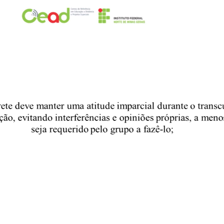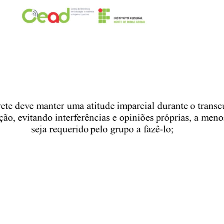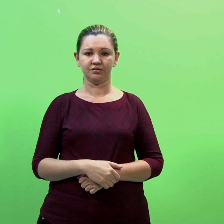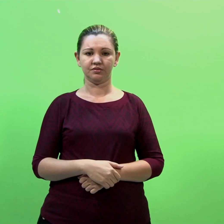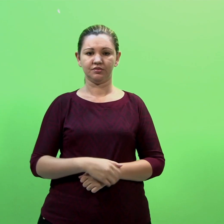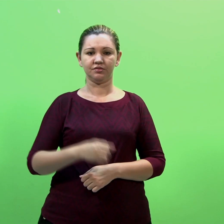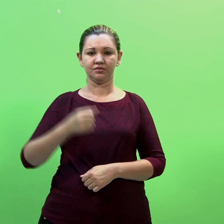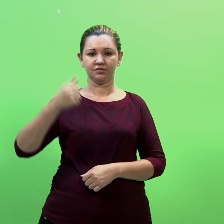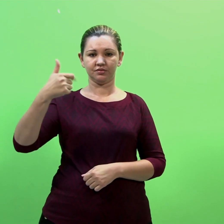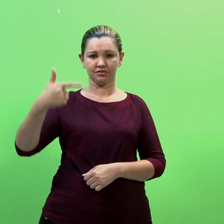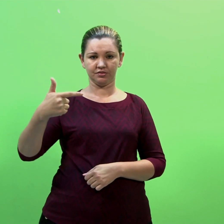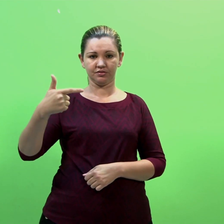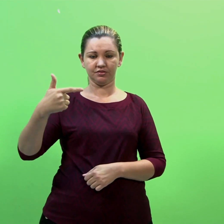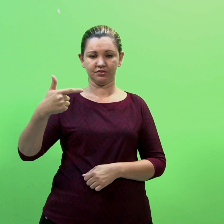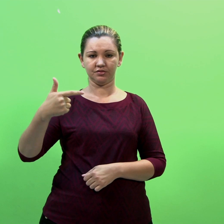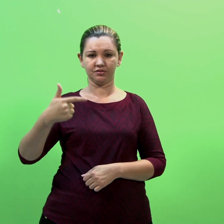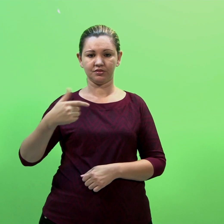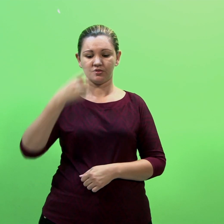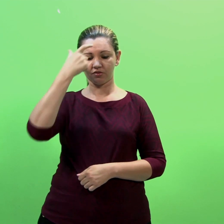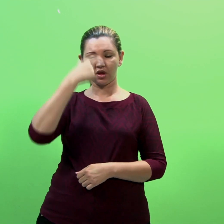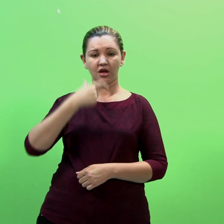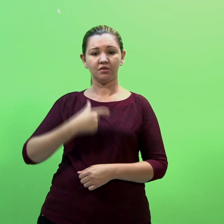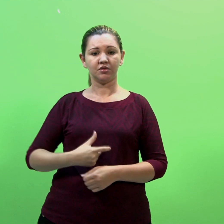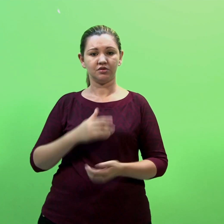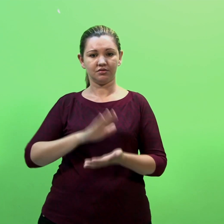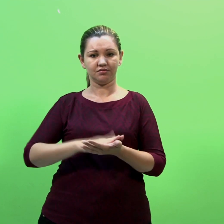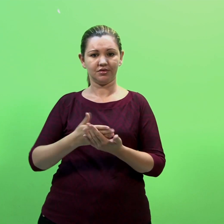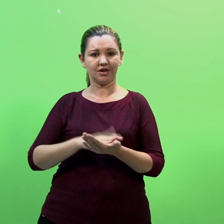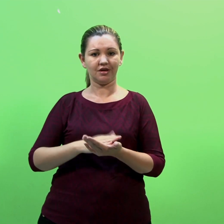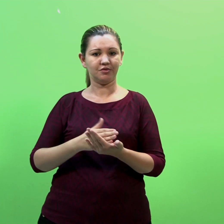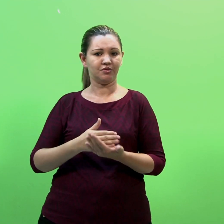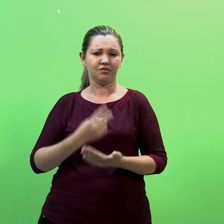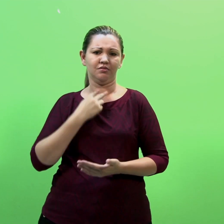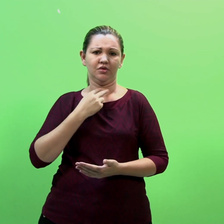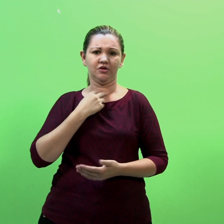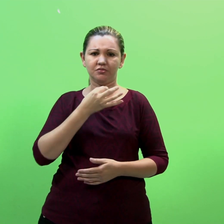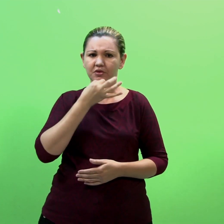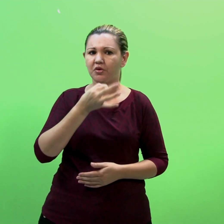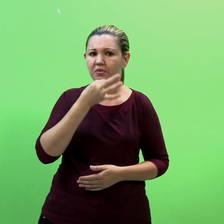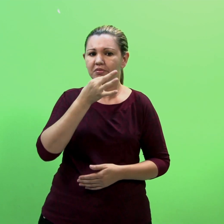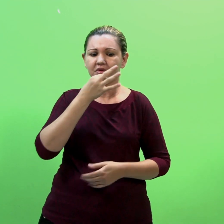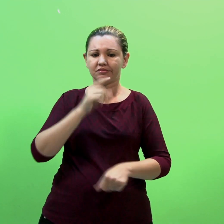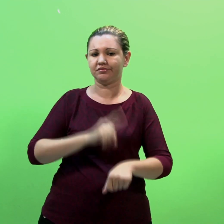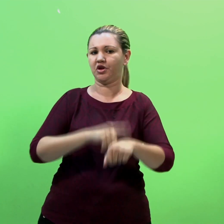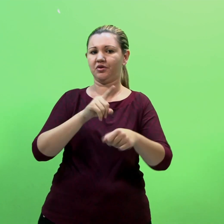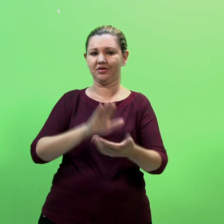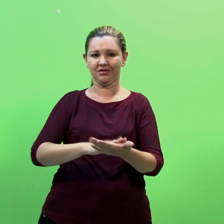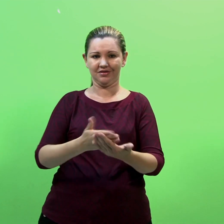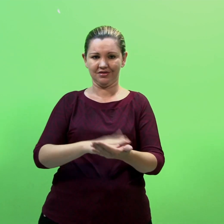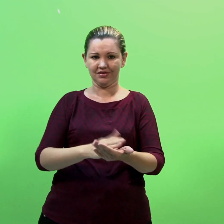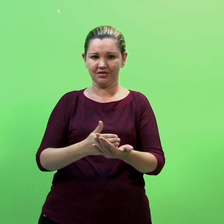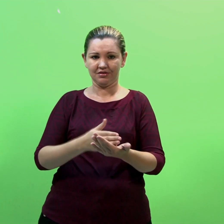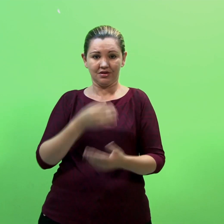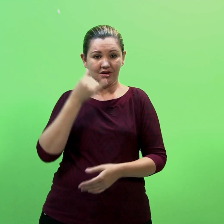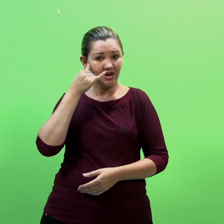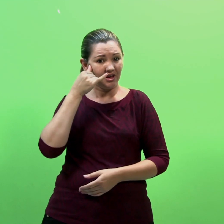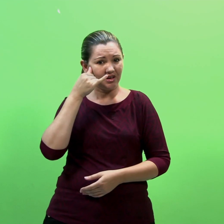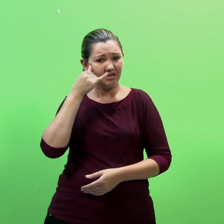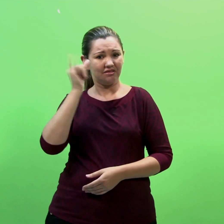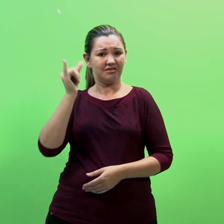2. O intérprete deve manter uma atitude imparcial durante o transcurso da interpretação Evitando interferências